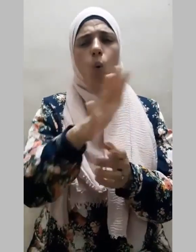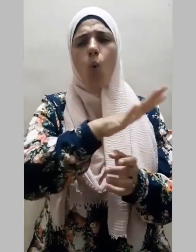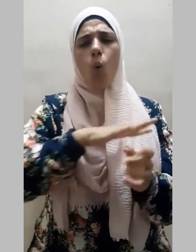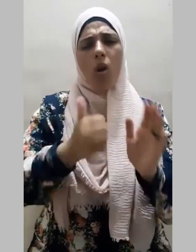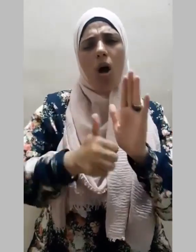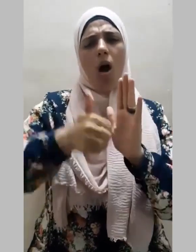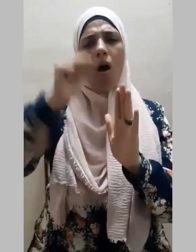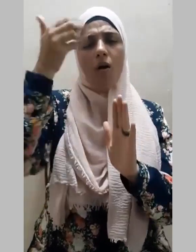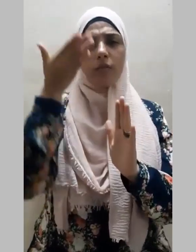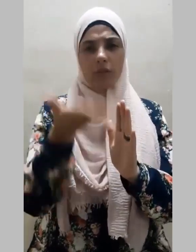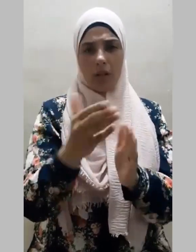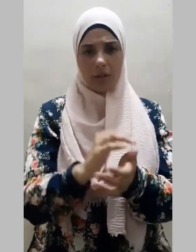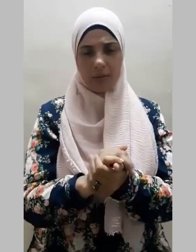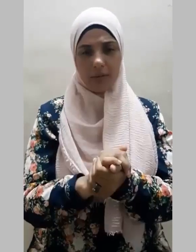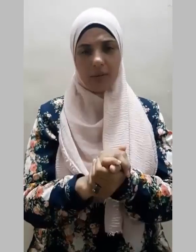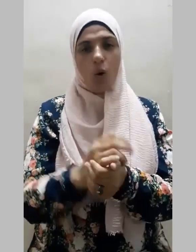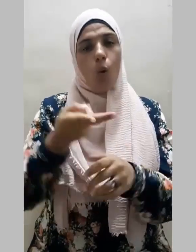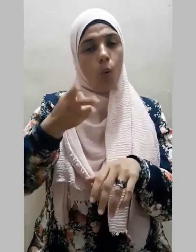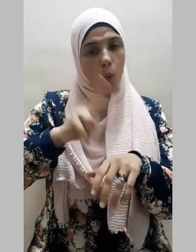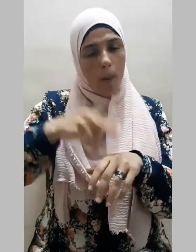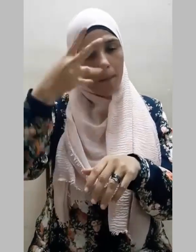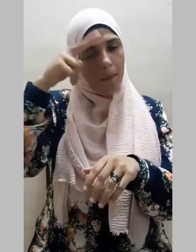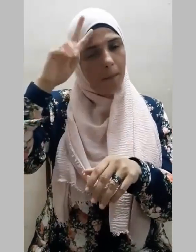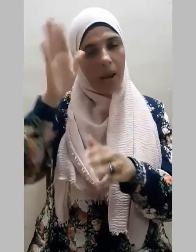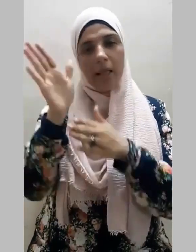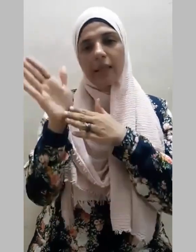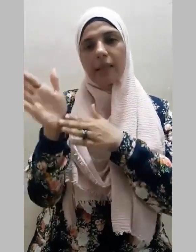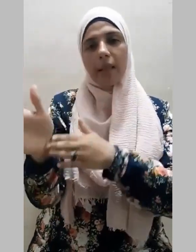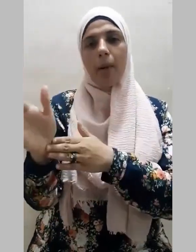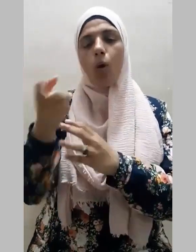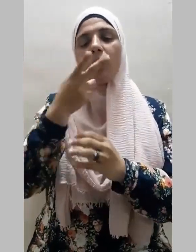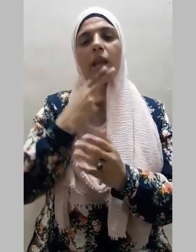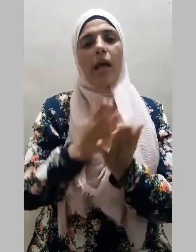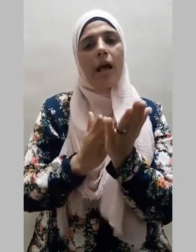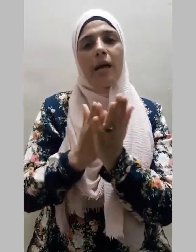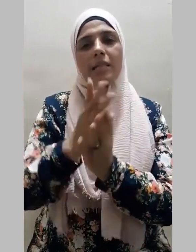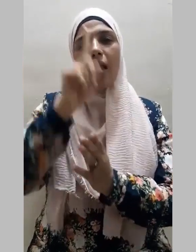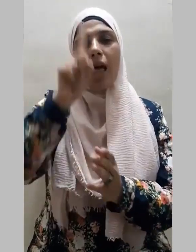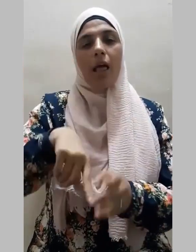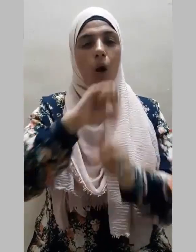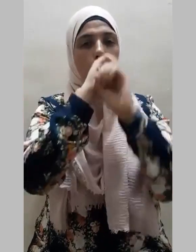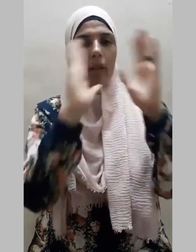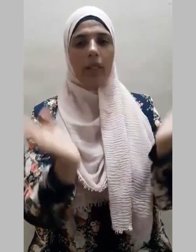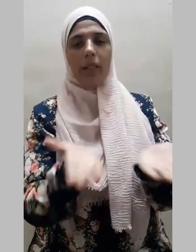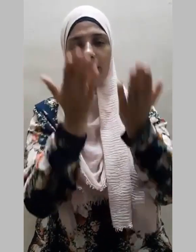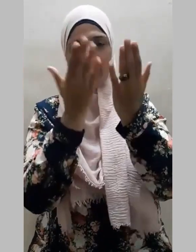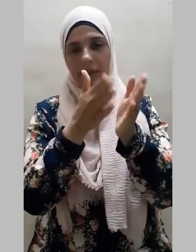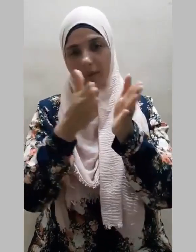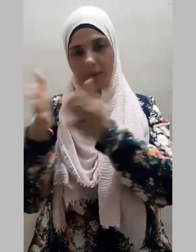الميامين ومن تبعهم بإحسان إلى يوم الدين وبعد